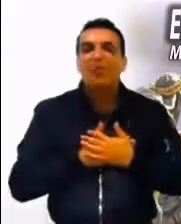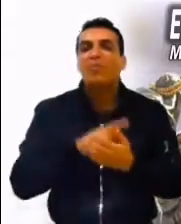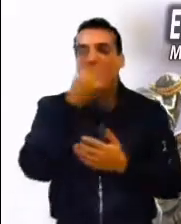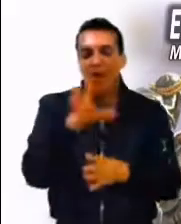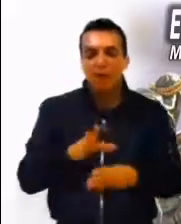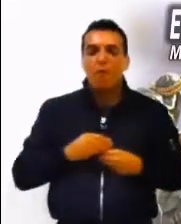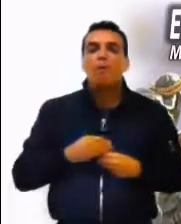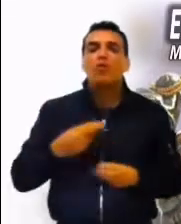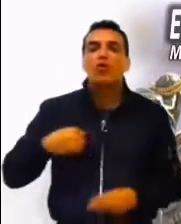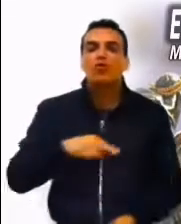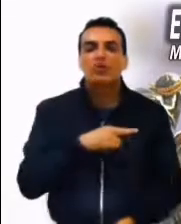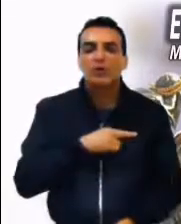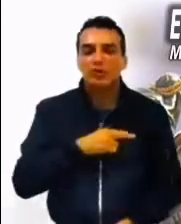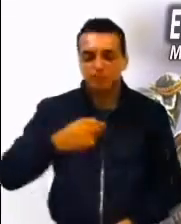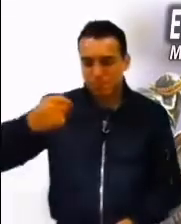nosotros mismos.